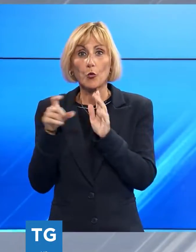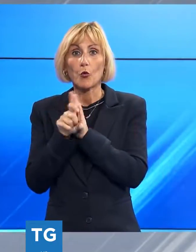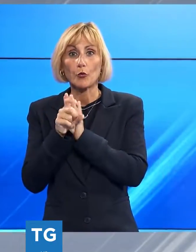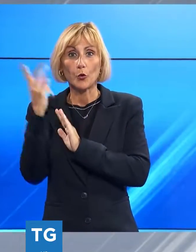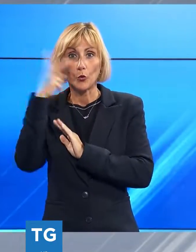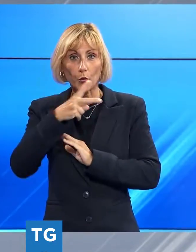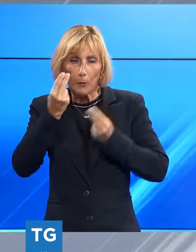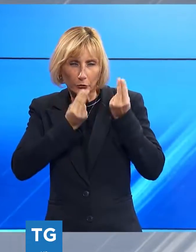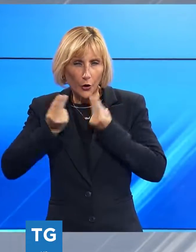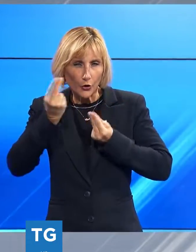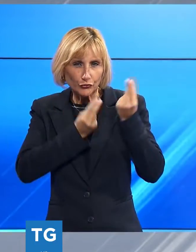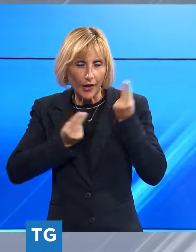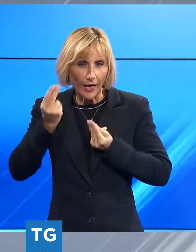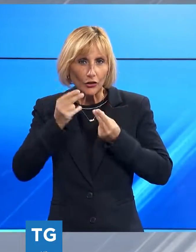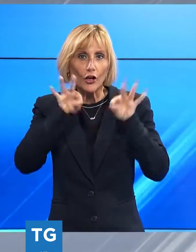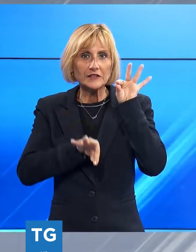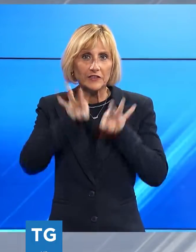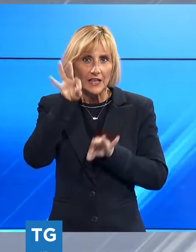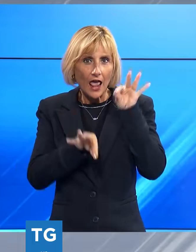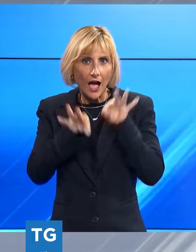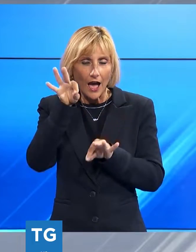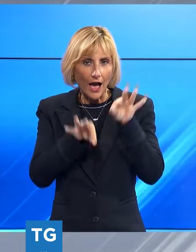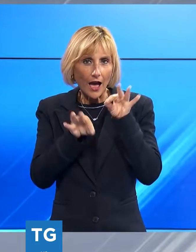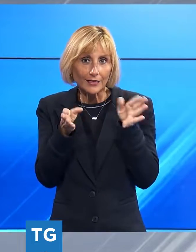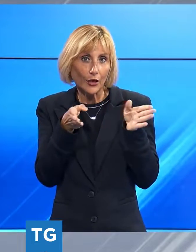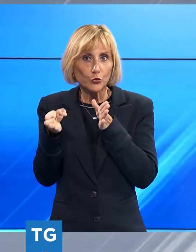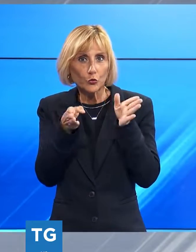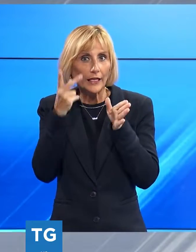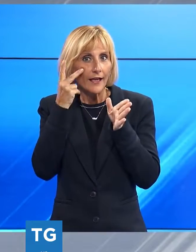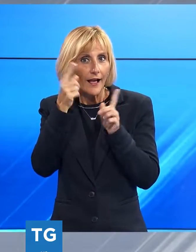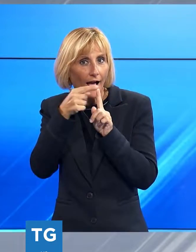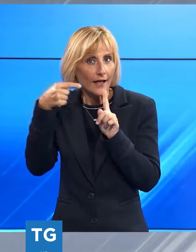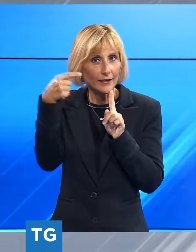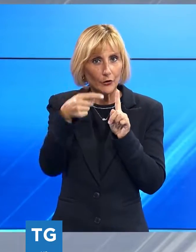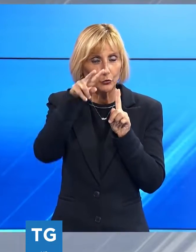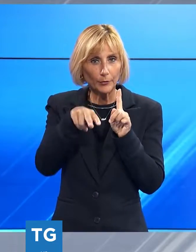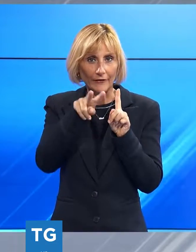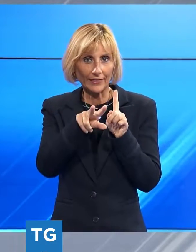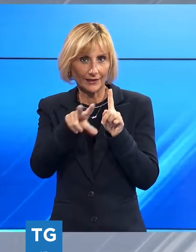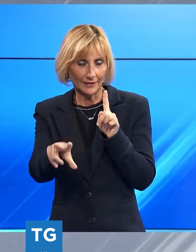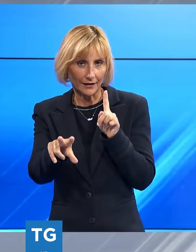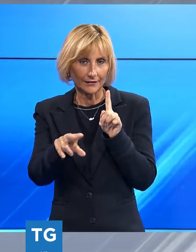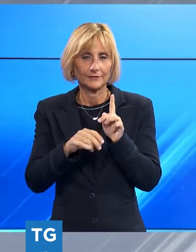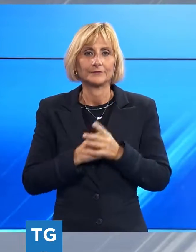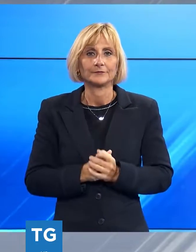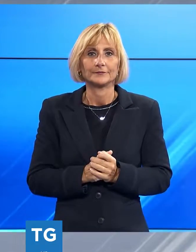coreografie e di mascherate da tenersi durante la prossima edizione della storica manifestazione.